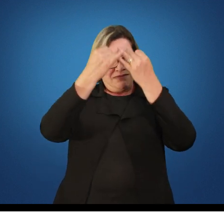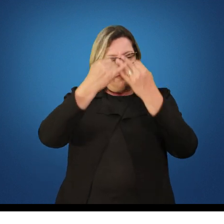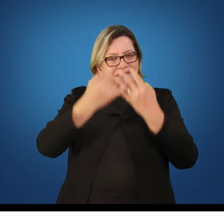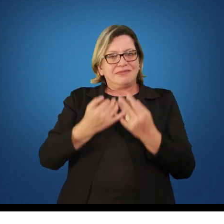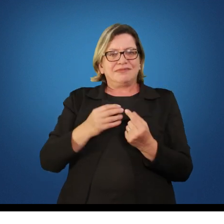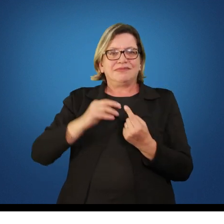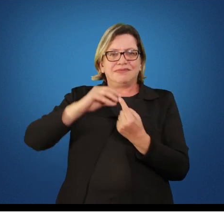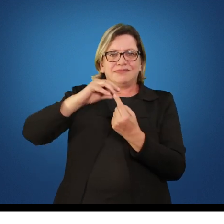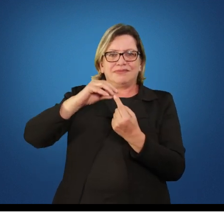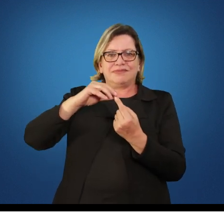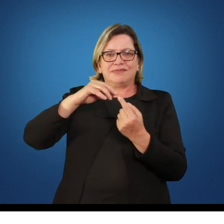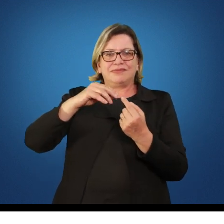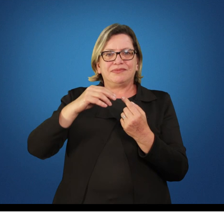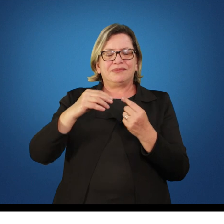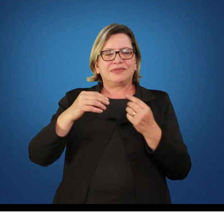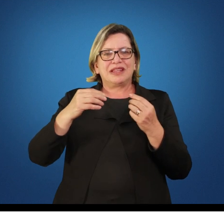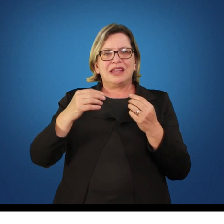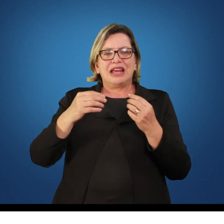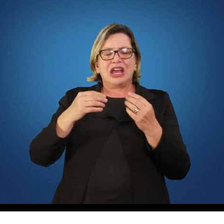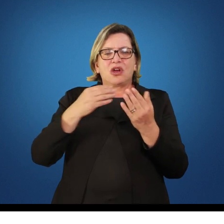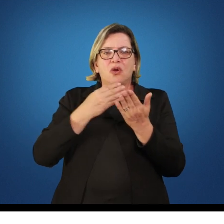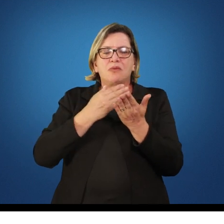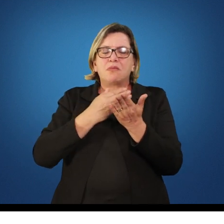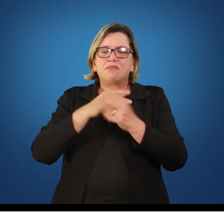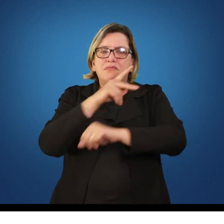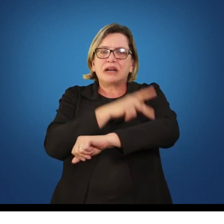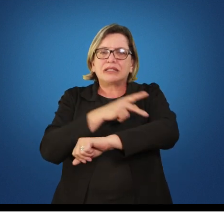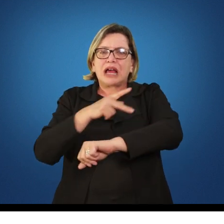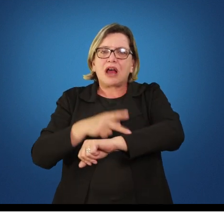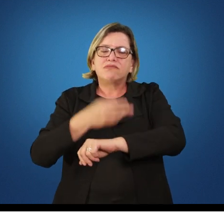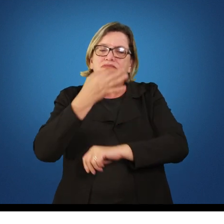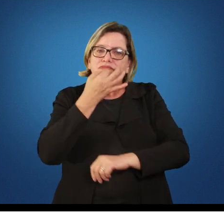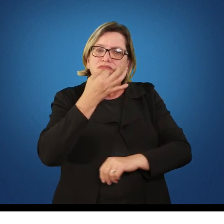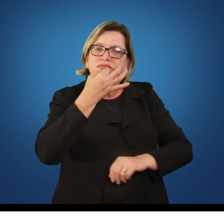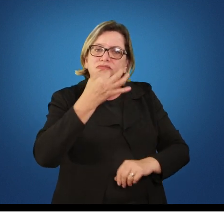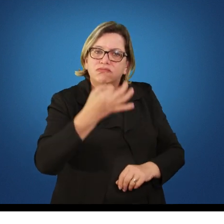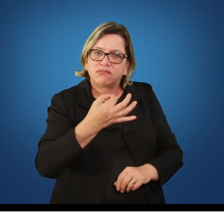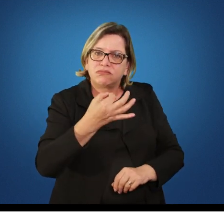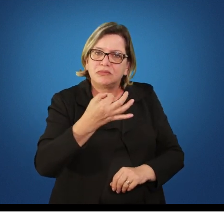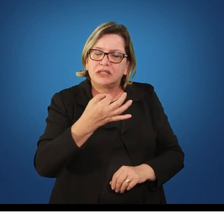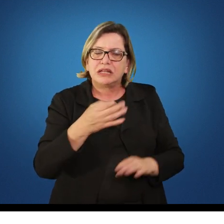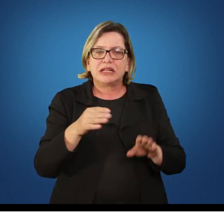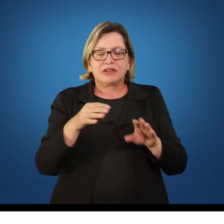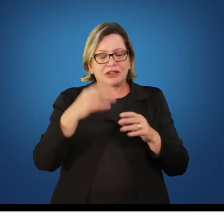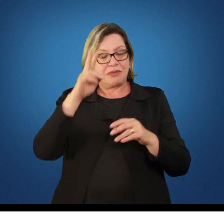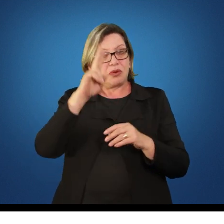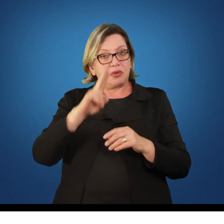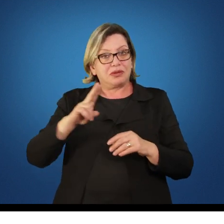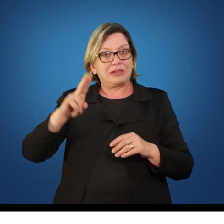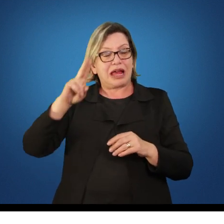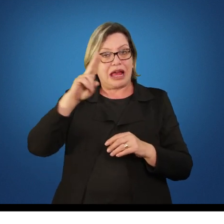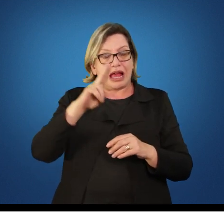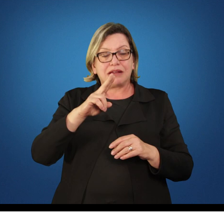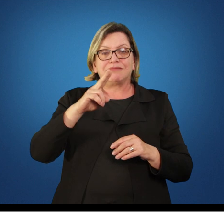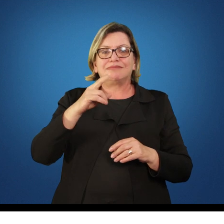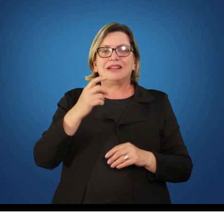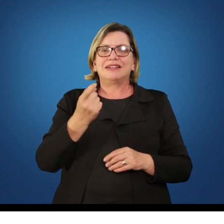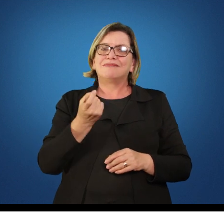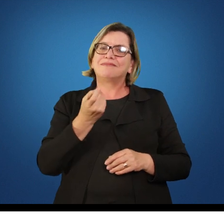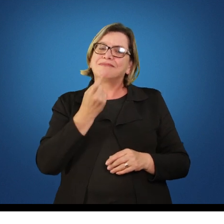princípios de uma pedagogia crítica nós vamos trabalhar muito a questão da pedagogia crítica de Paulo Freire onde ele diz